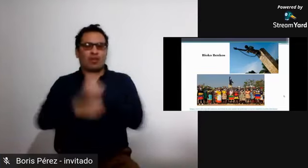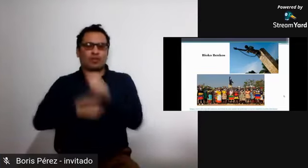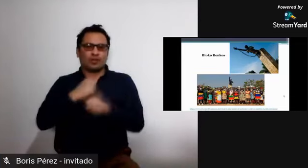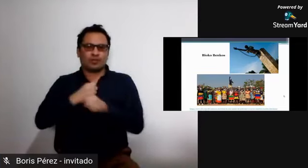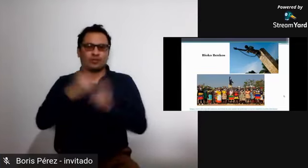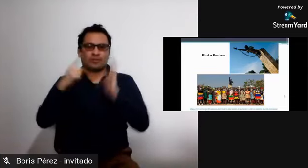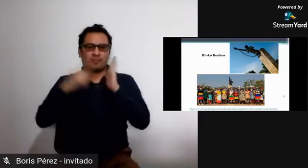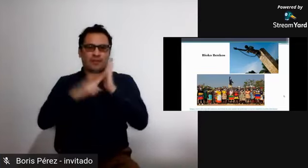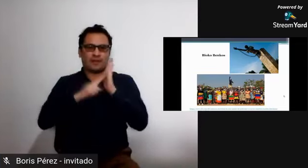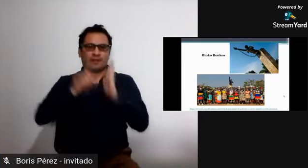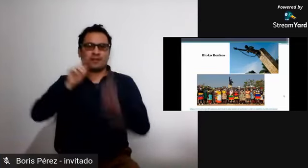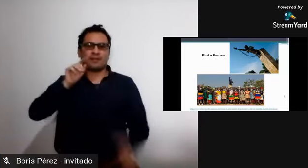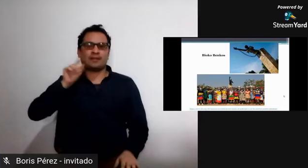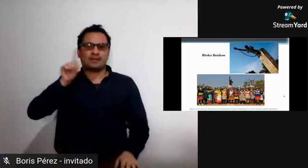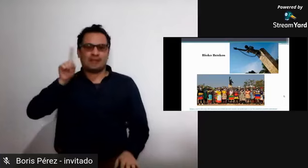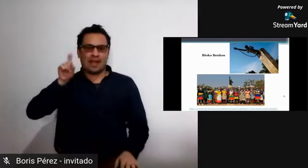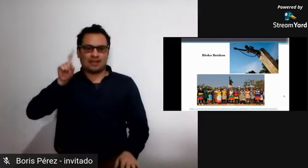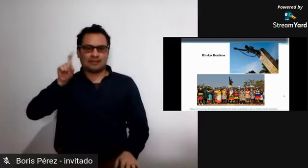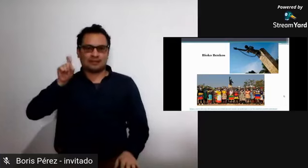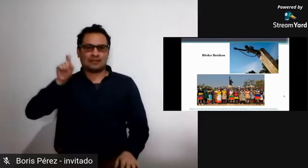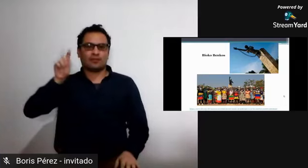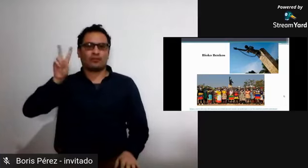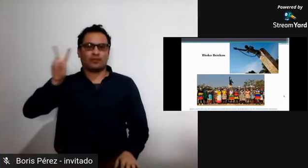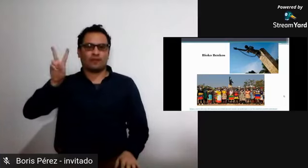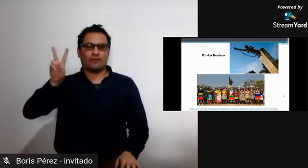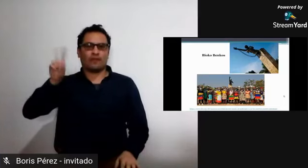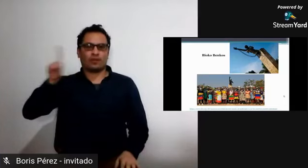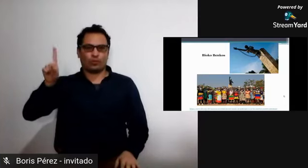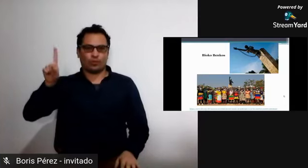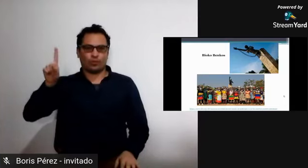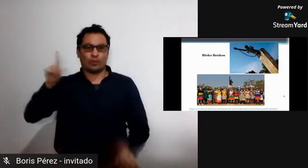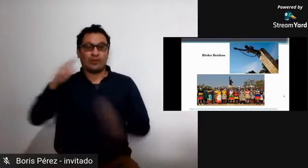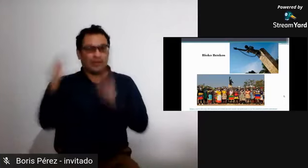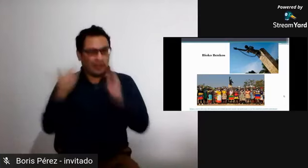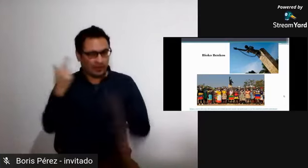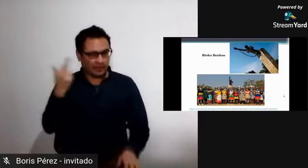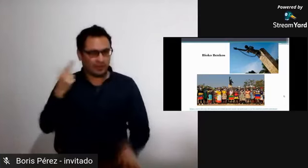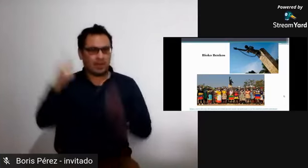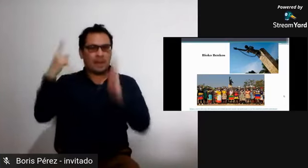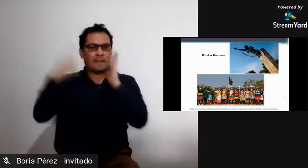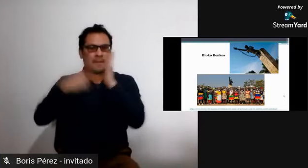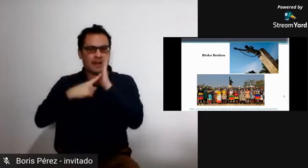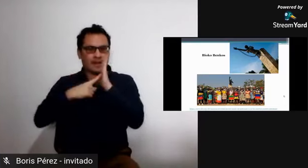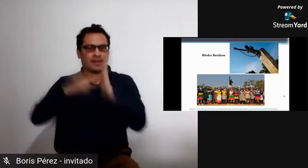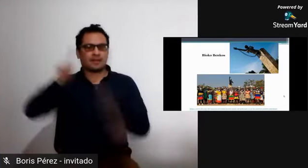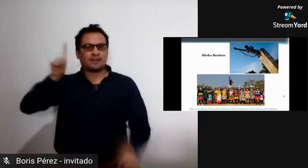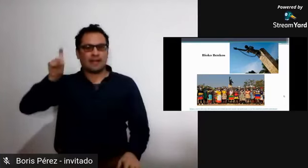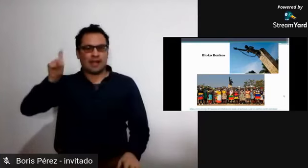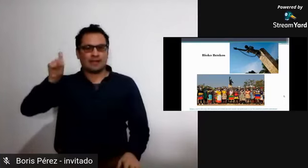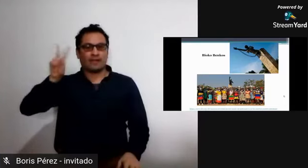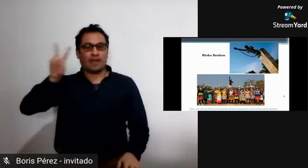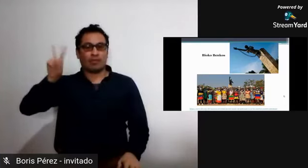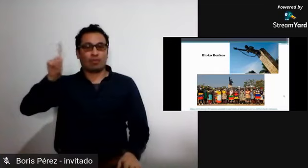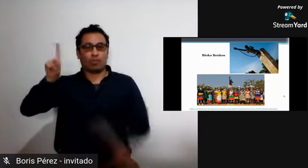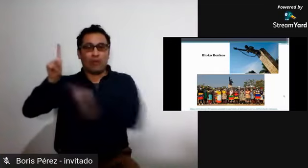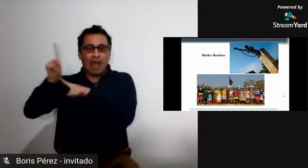en ese momento esclava en